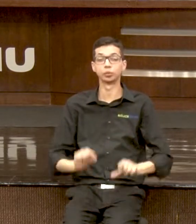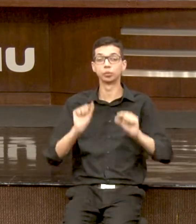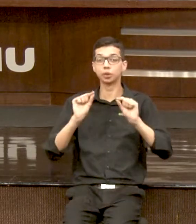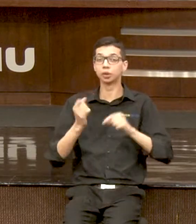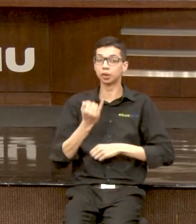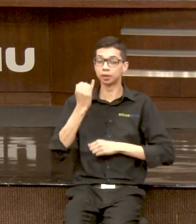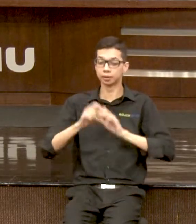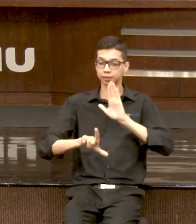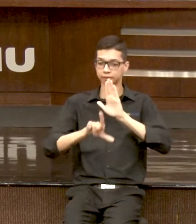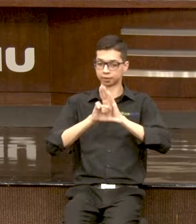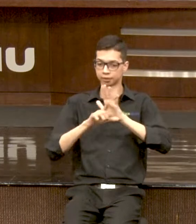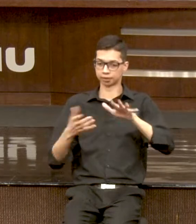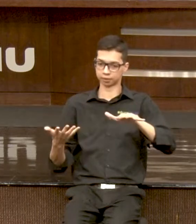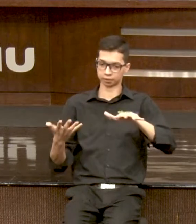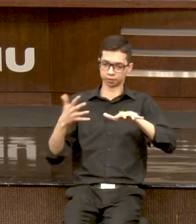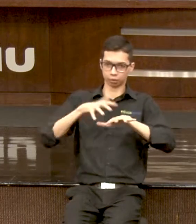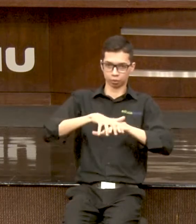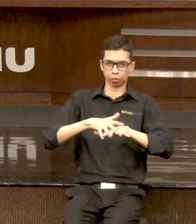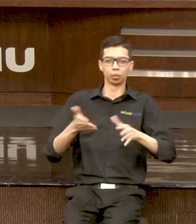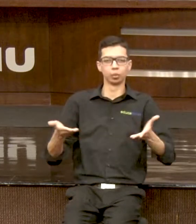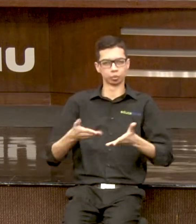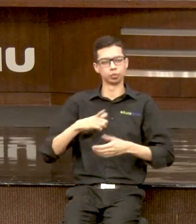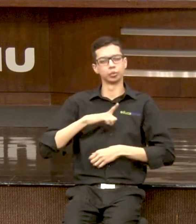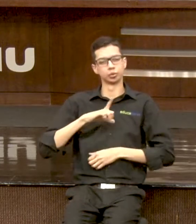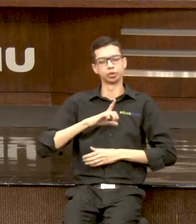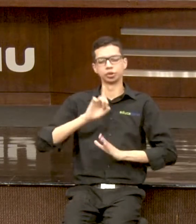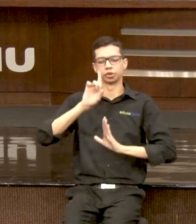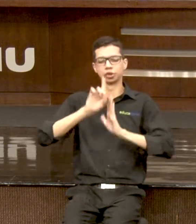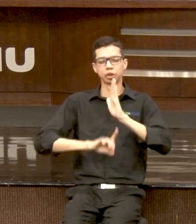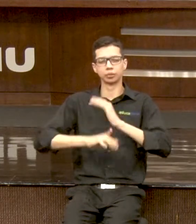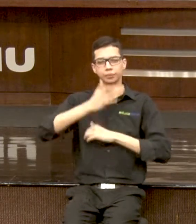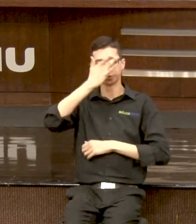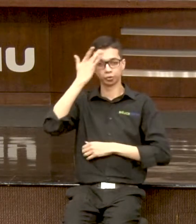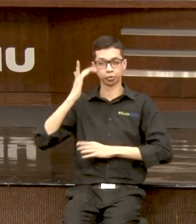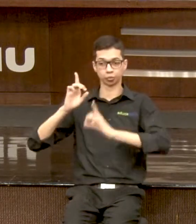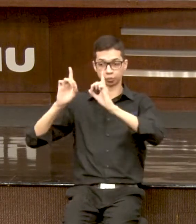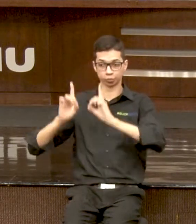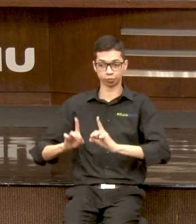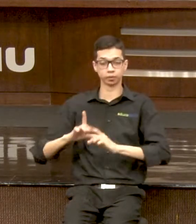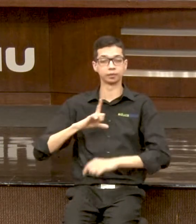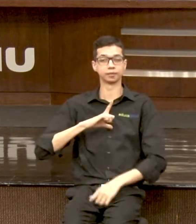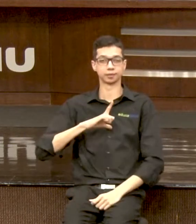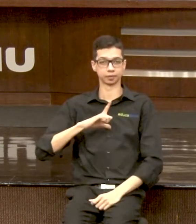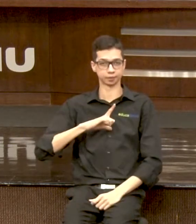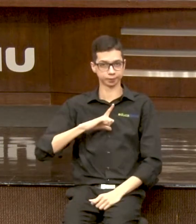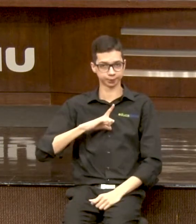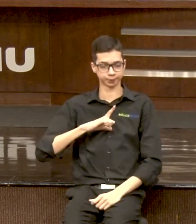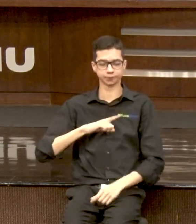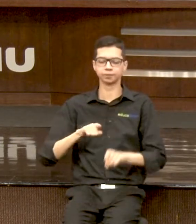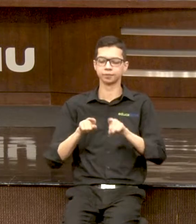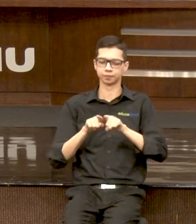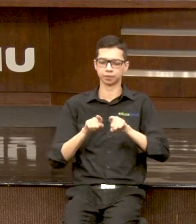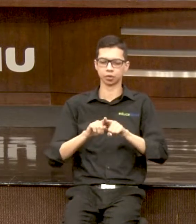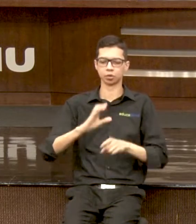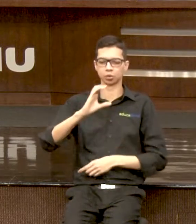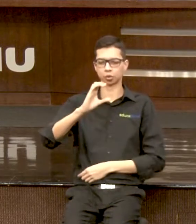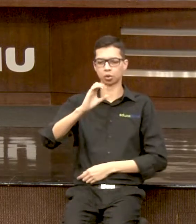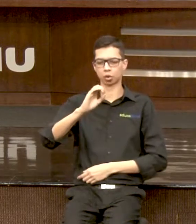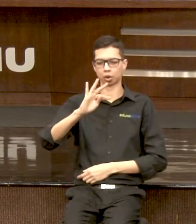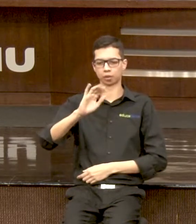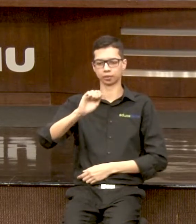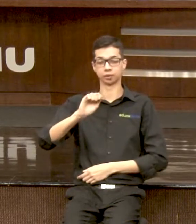que dá direitos à pessoa com deficiência. Inclusive, cota no mercado de trabalho.